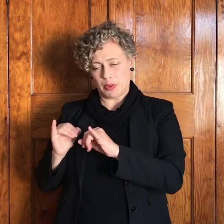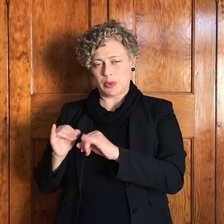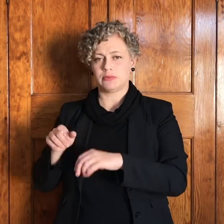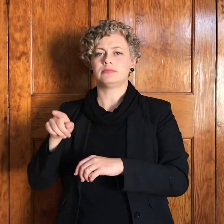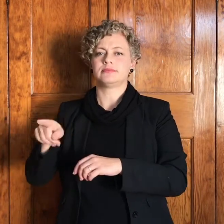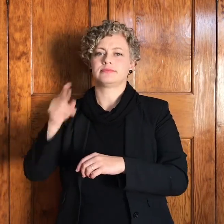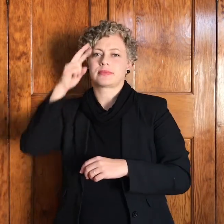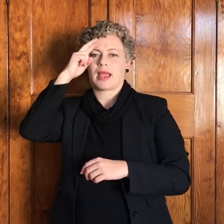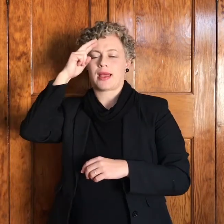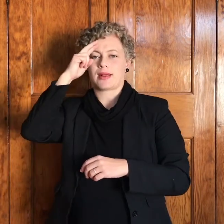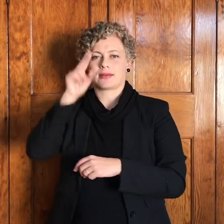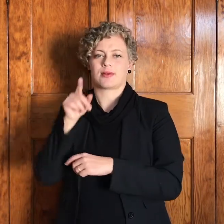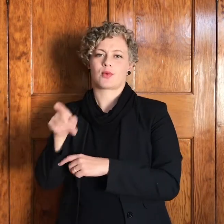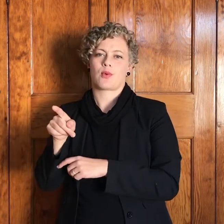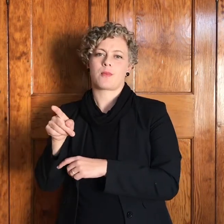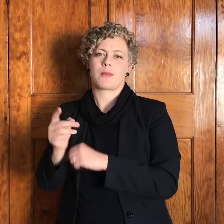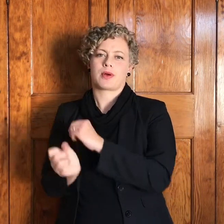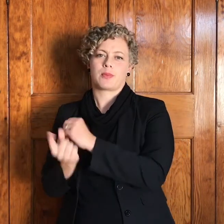uit die bybel eers genesis 28